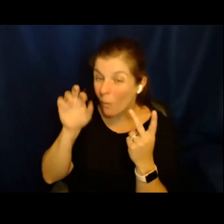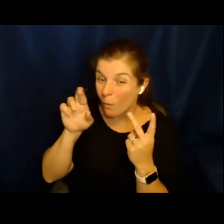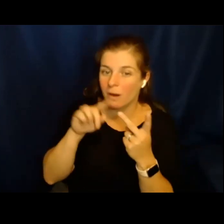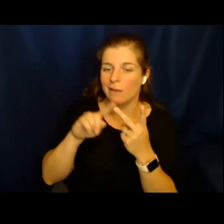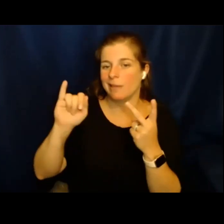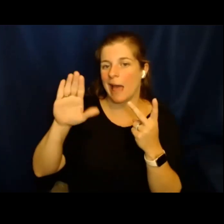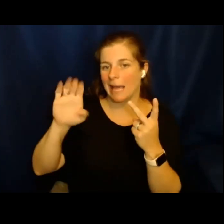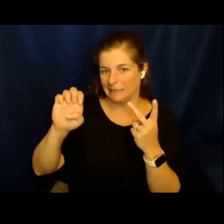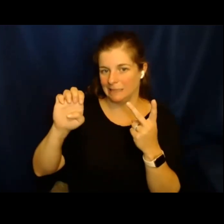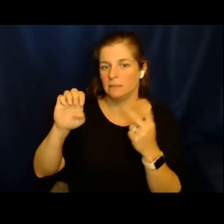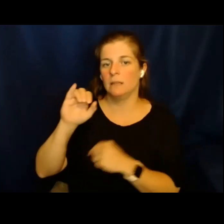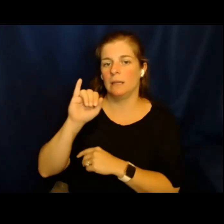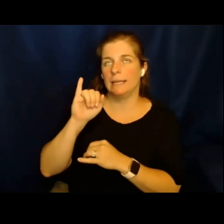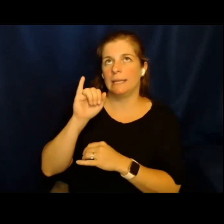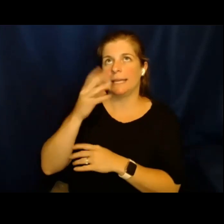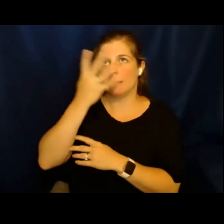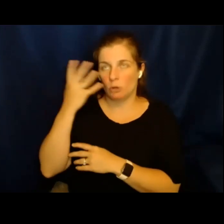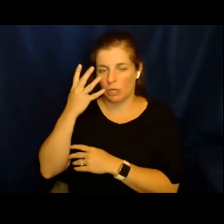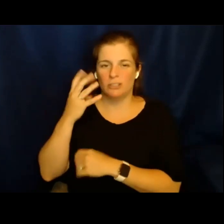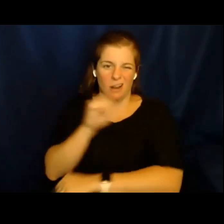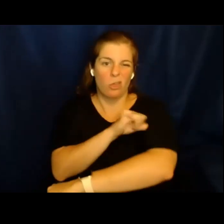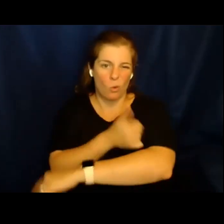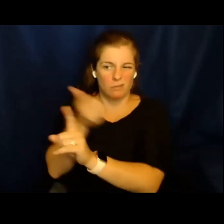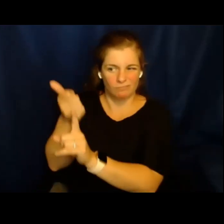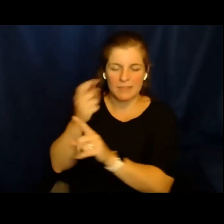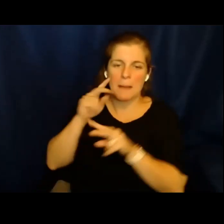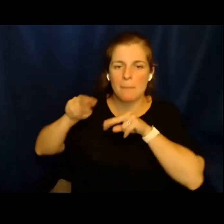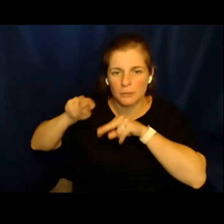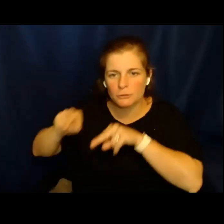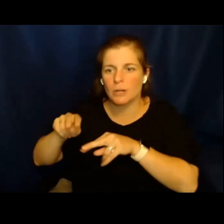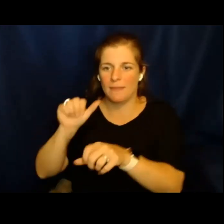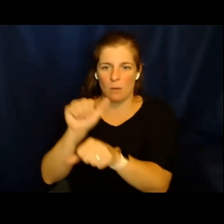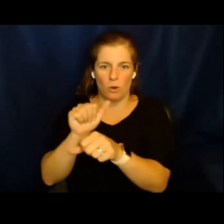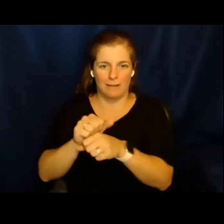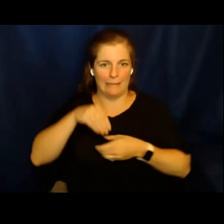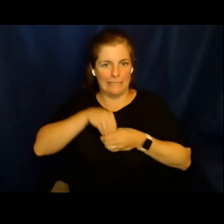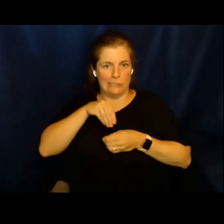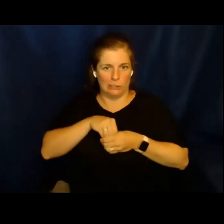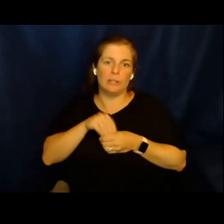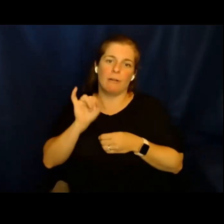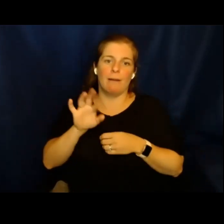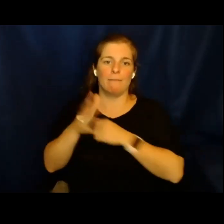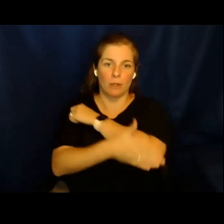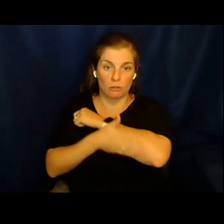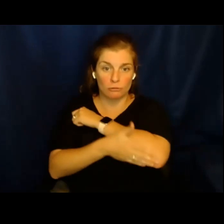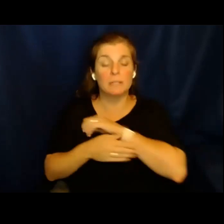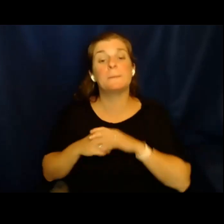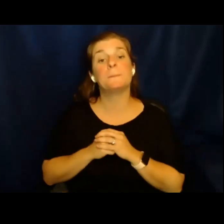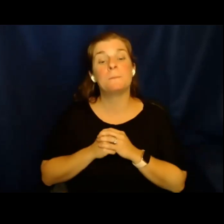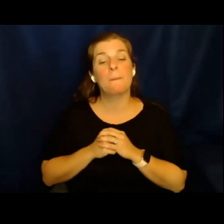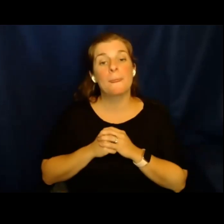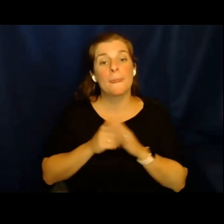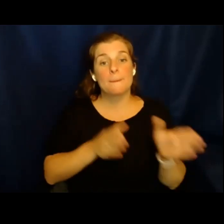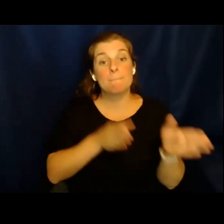agencia de inmigración, la autoridad de inmigración que monitorea y trabaja en el interior del país.